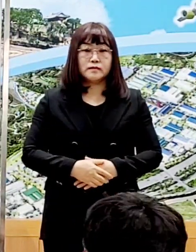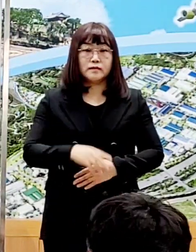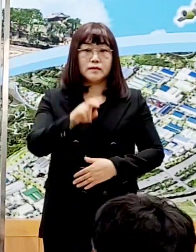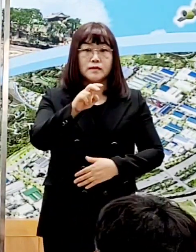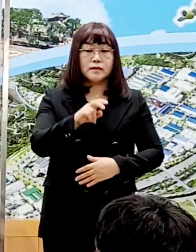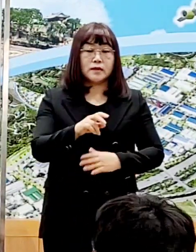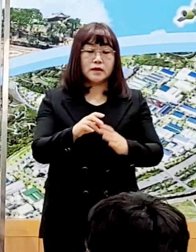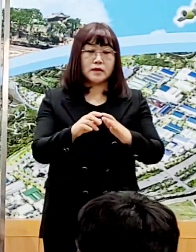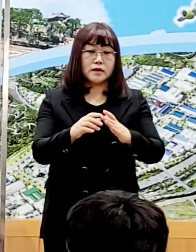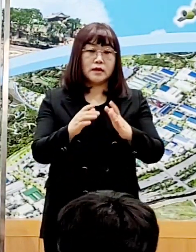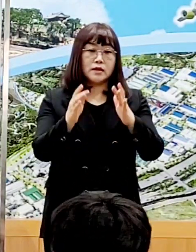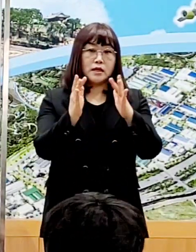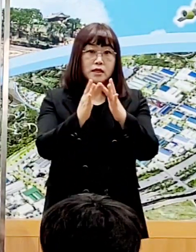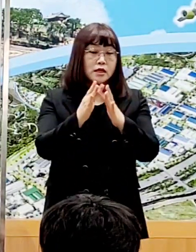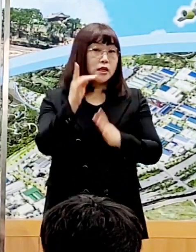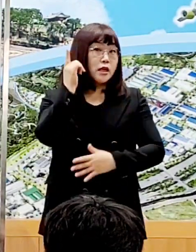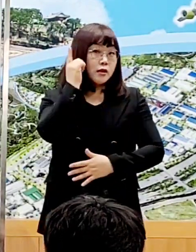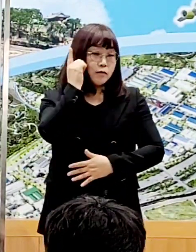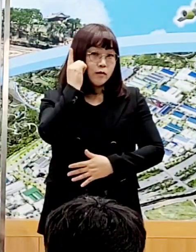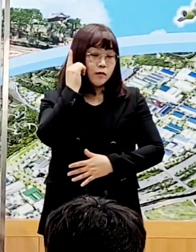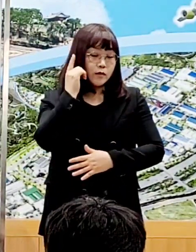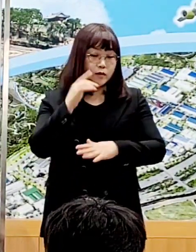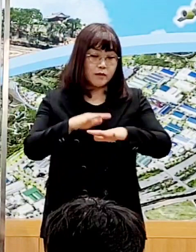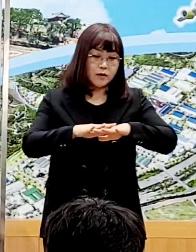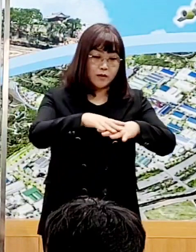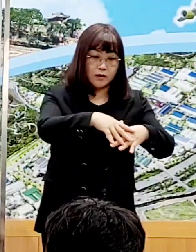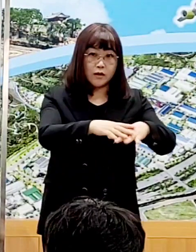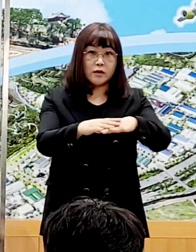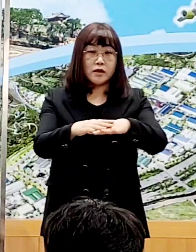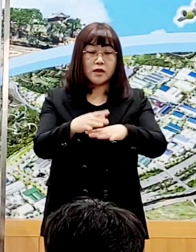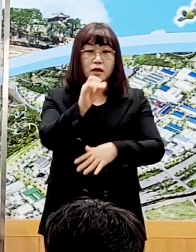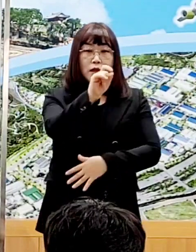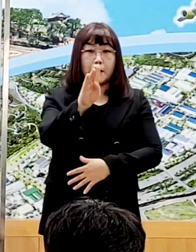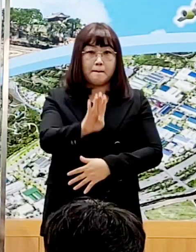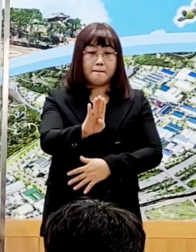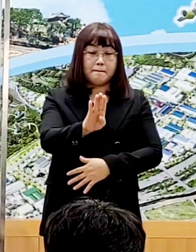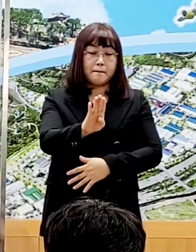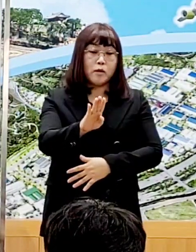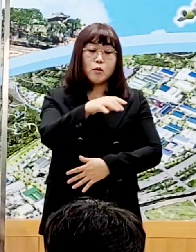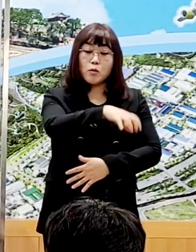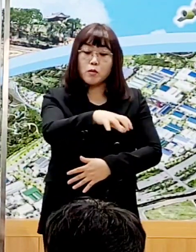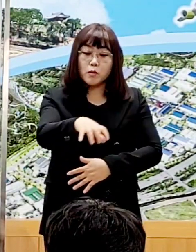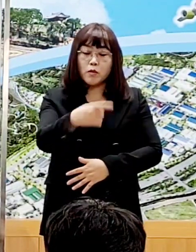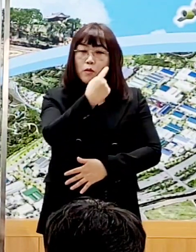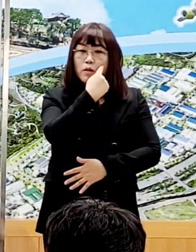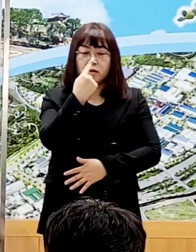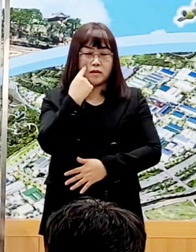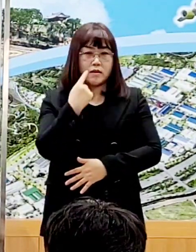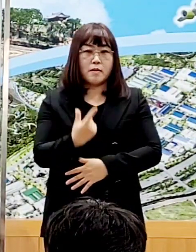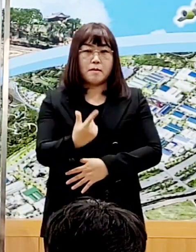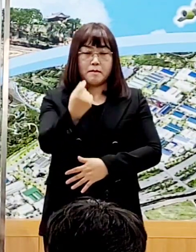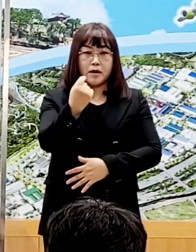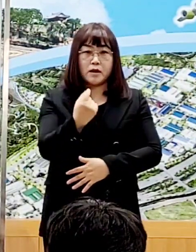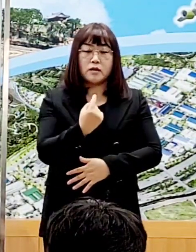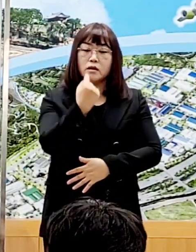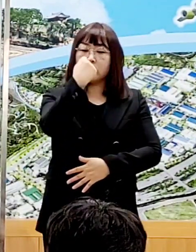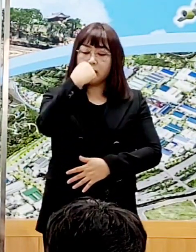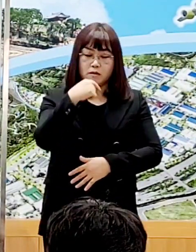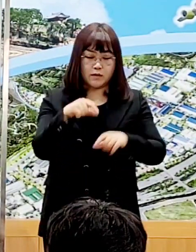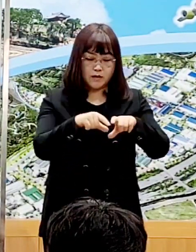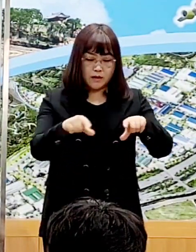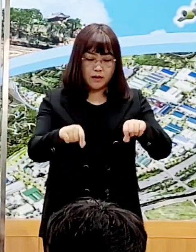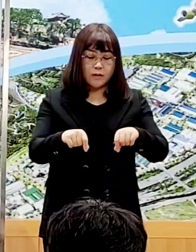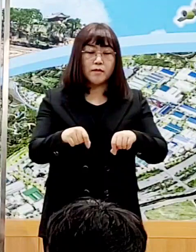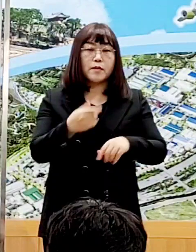모바일 지도 앱을 활용하여 보다 편리한 신속 항원 검사를 받으시기 바랍니다. 시민들께서는 인후통,